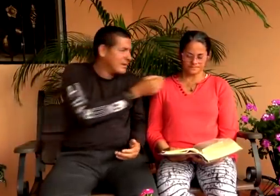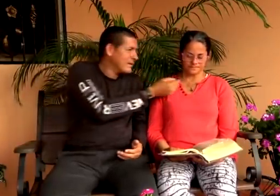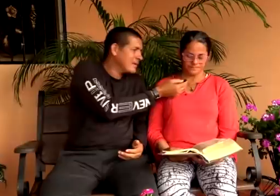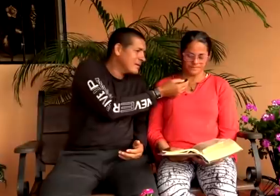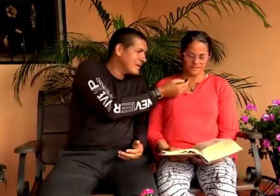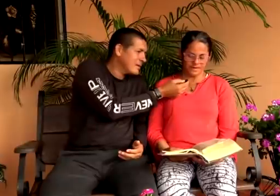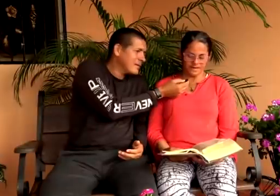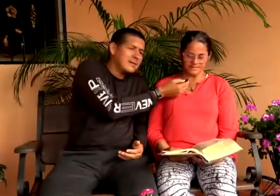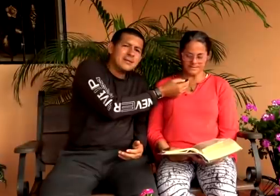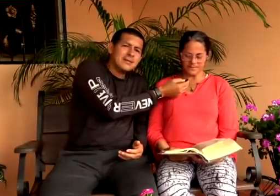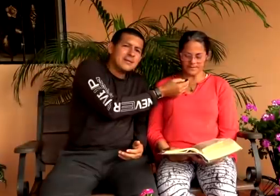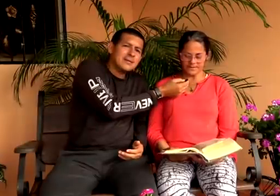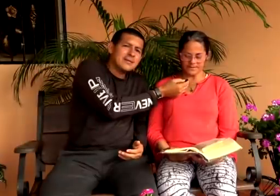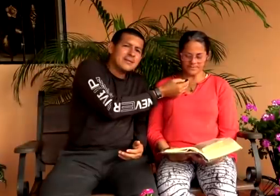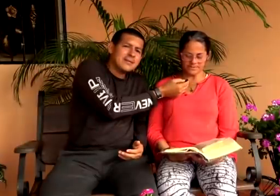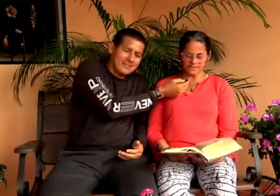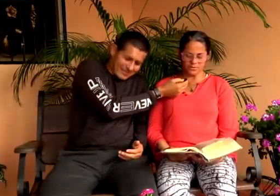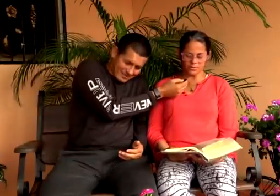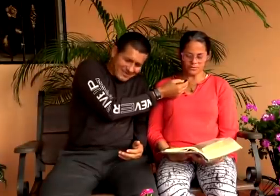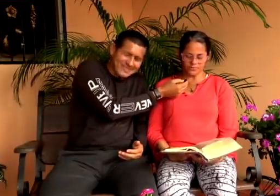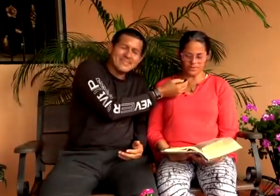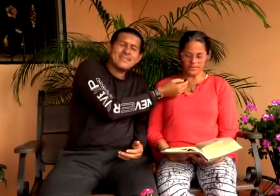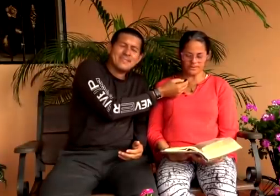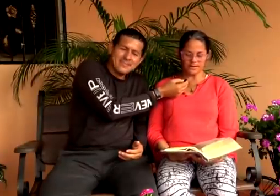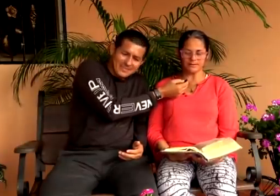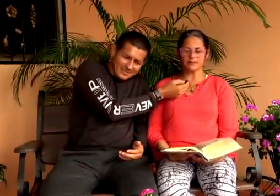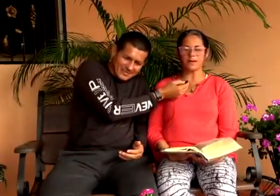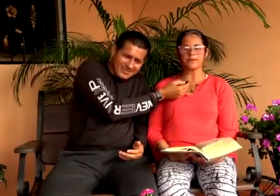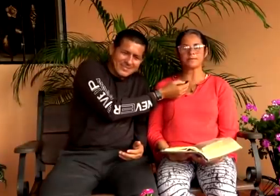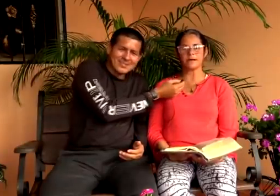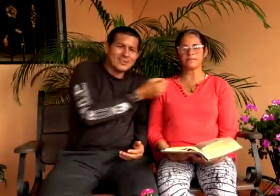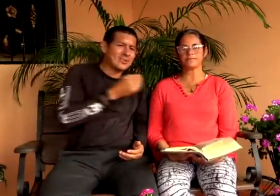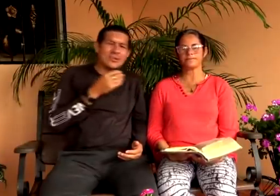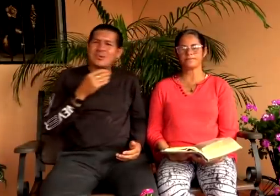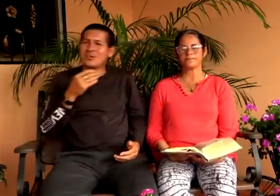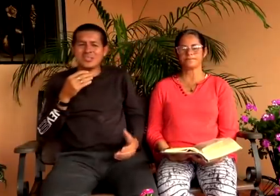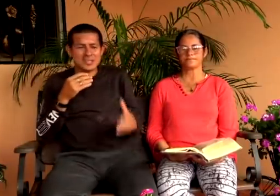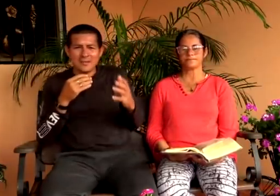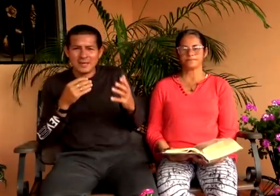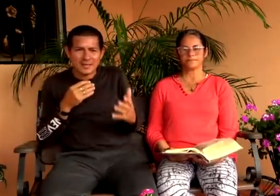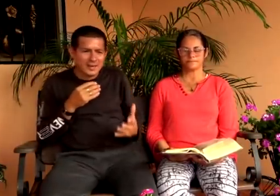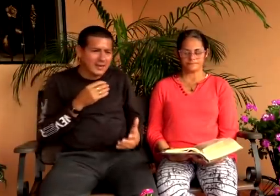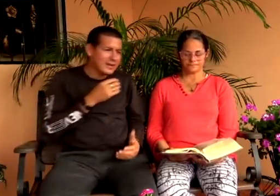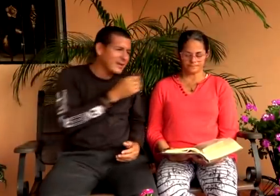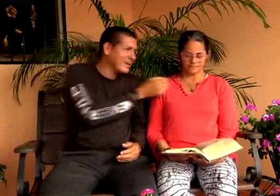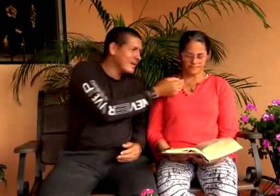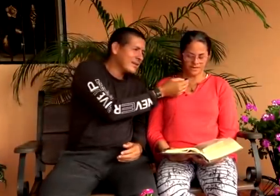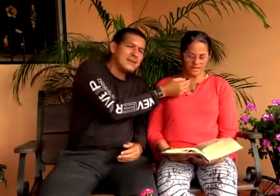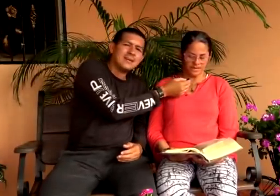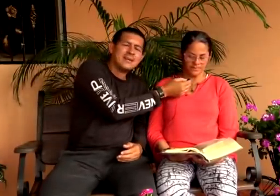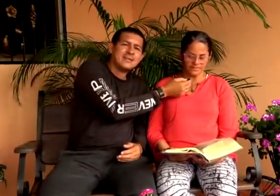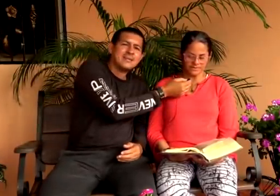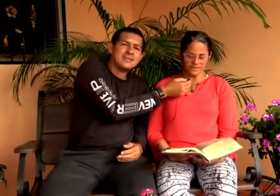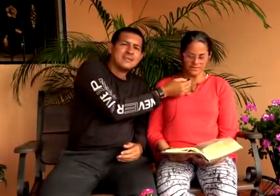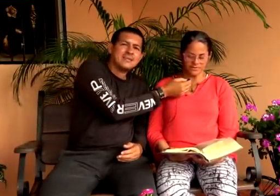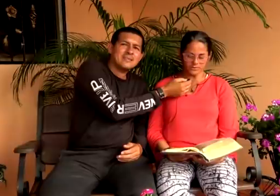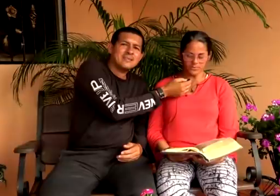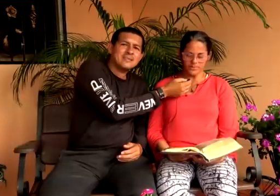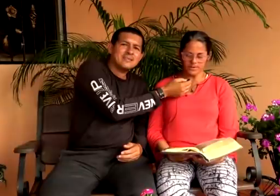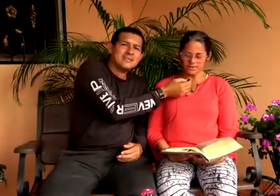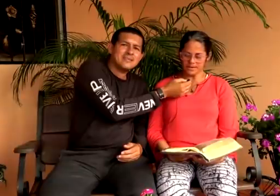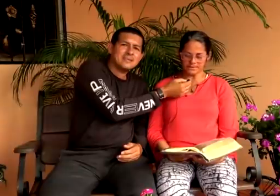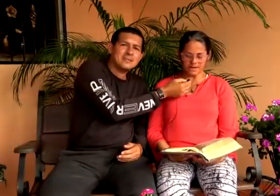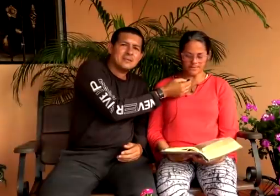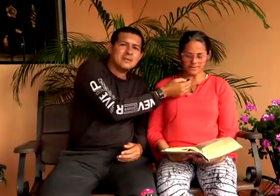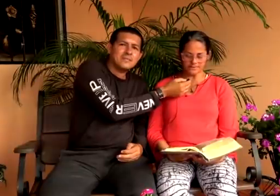que el saber que mis hijos viven en la verdad saber que que mis hijos